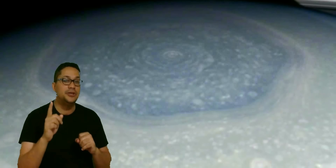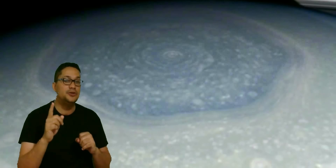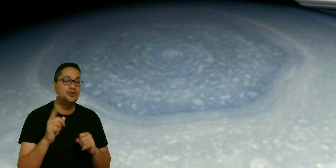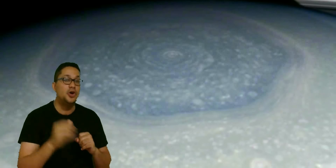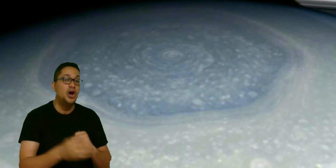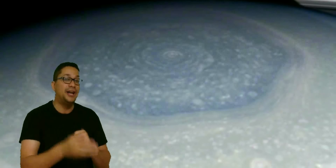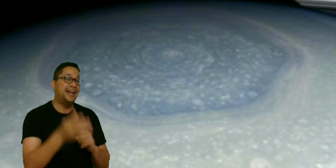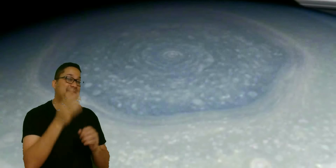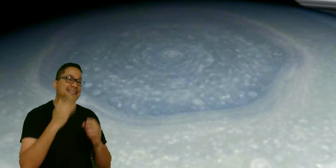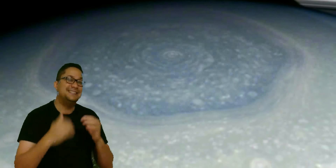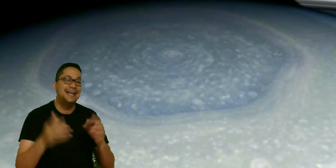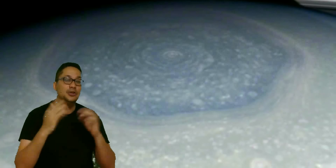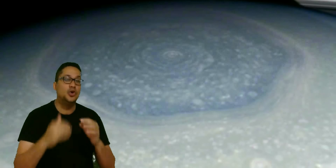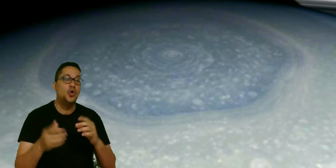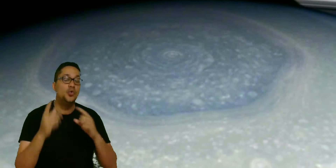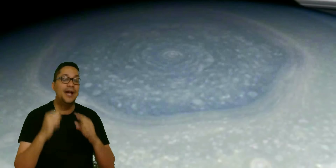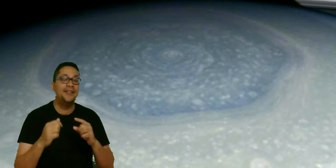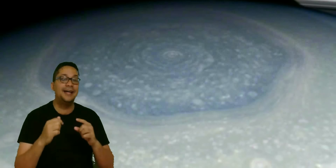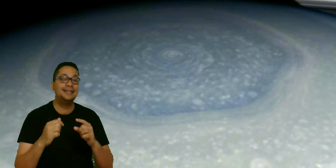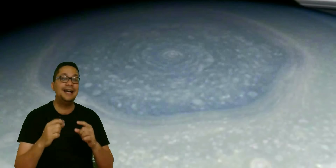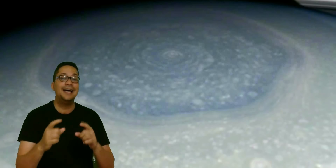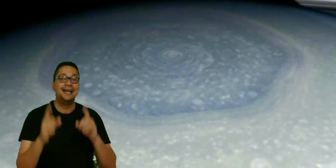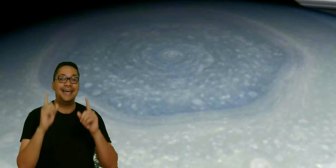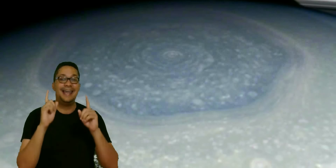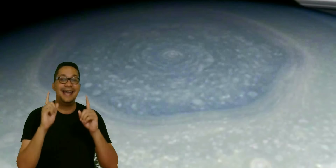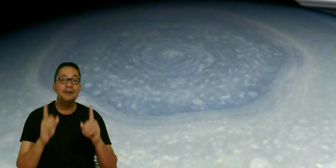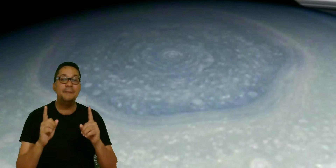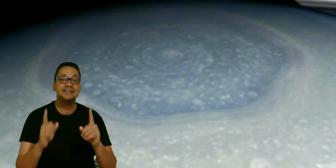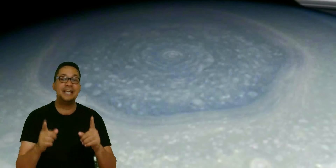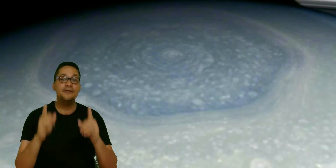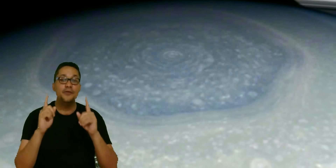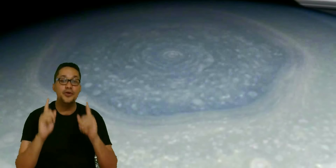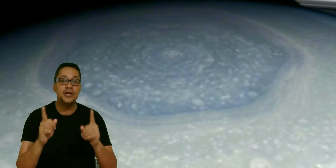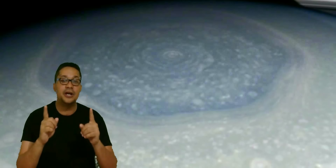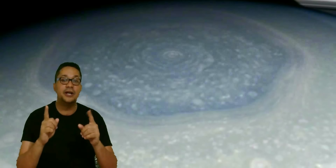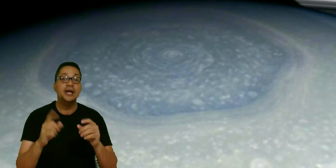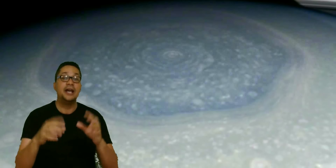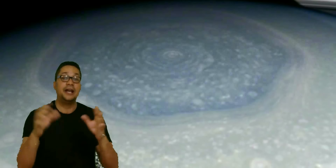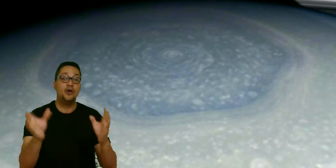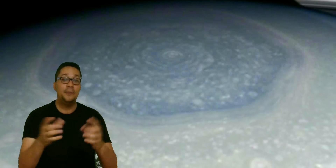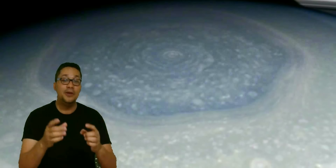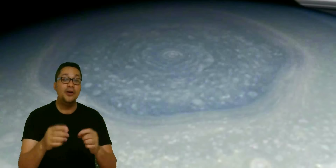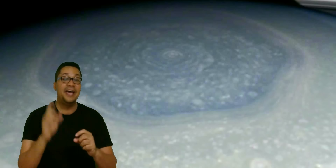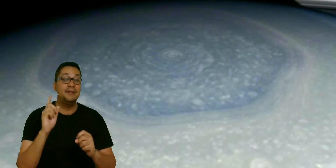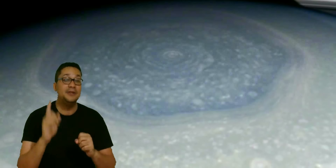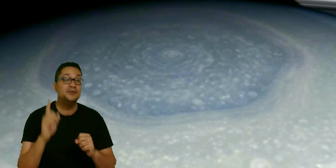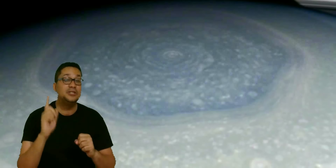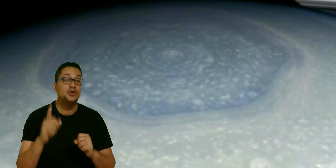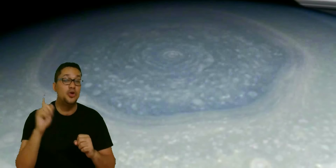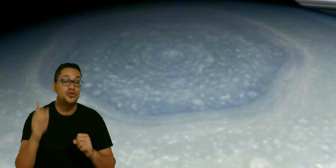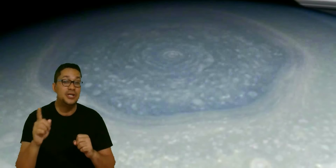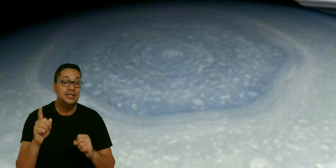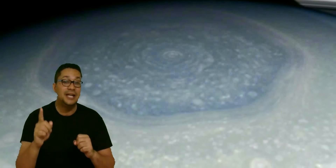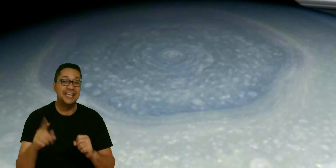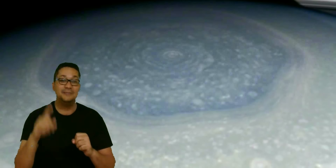realizando una data que la nave espacial Voyager recopiló en el 1980 y